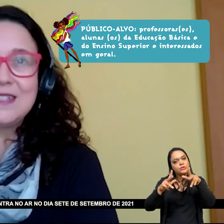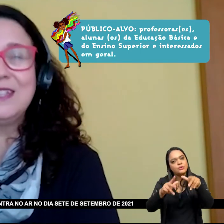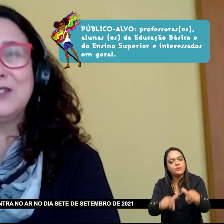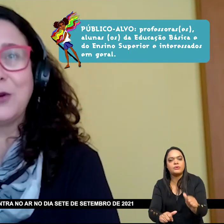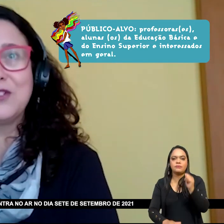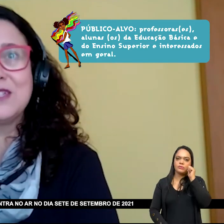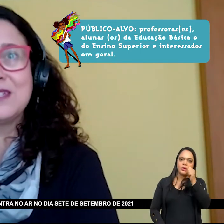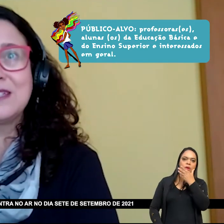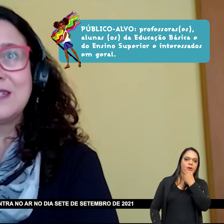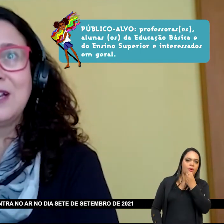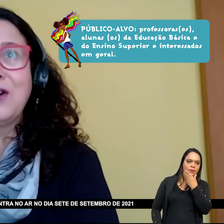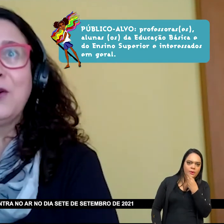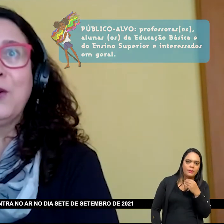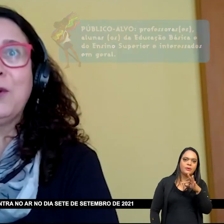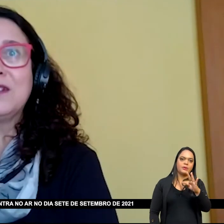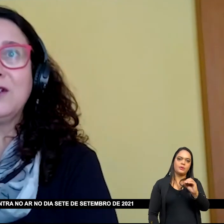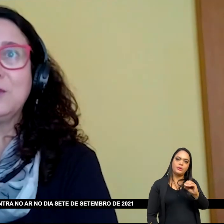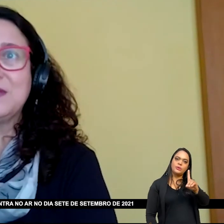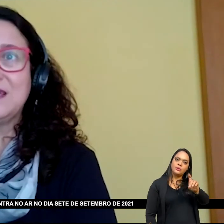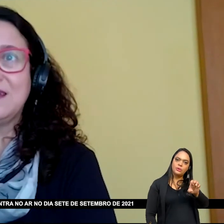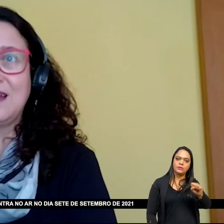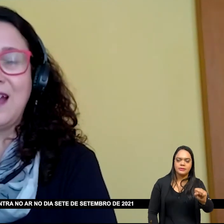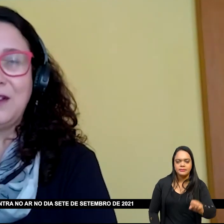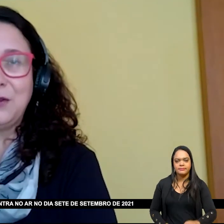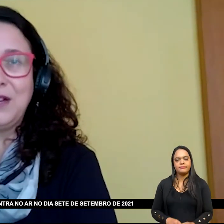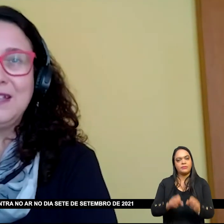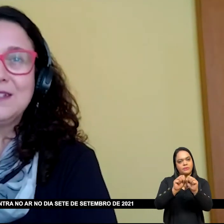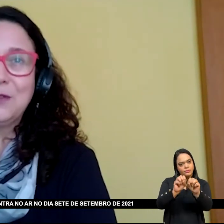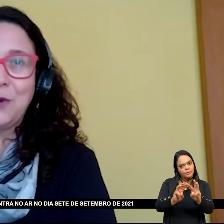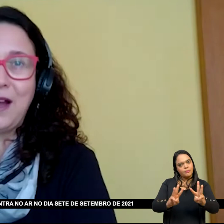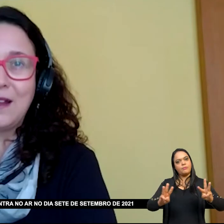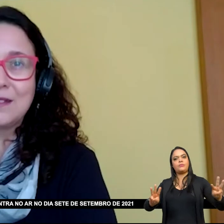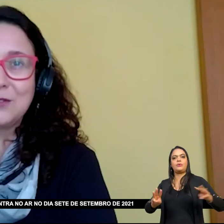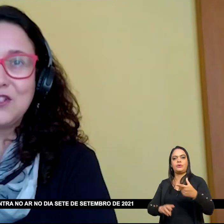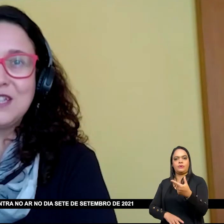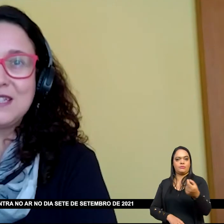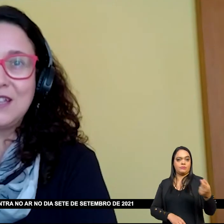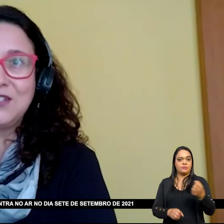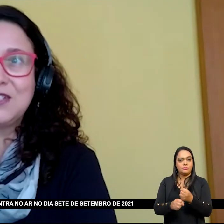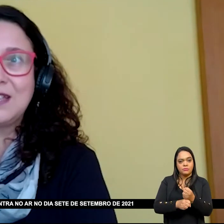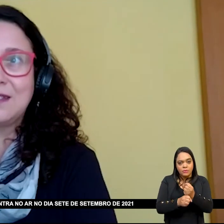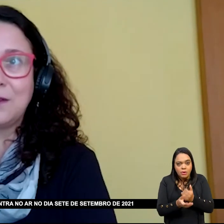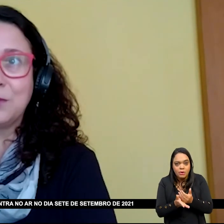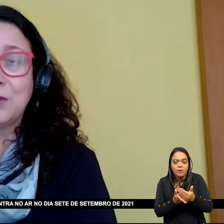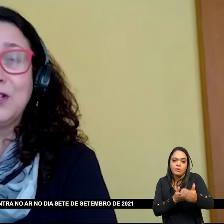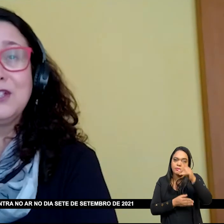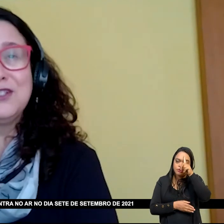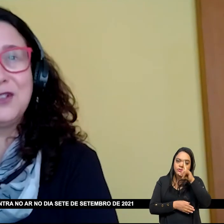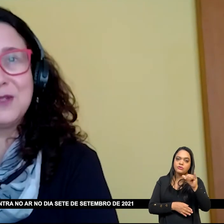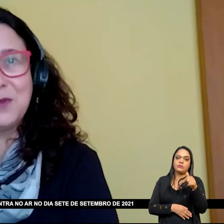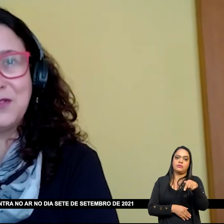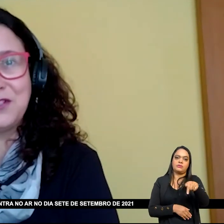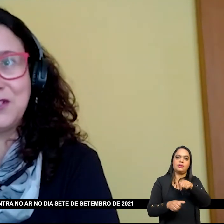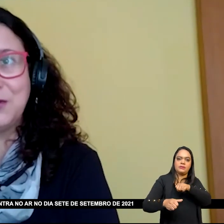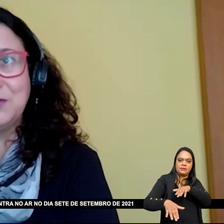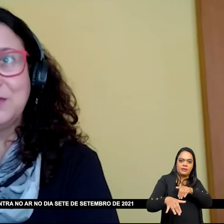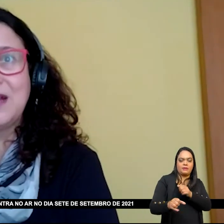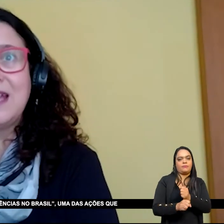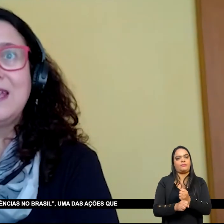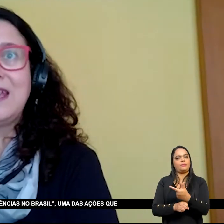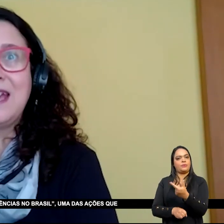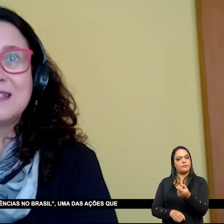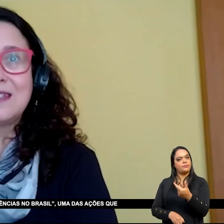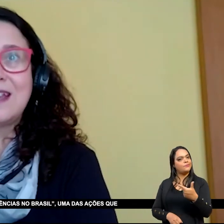todas e todes O portal do Bicentenário entra no ar no dia 7 de setembro de 2021